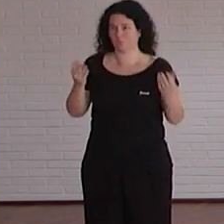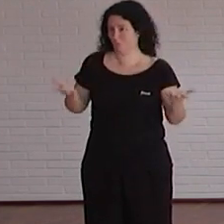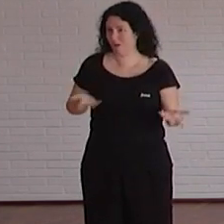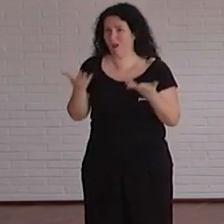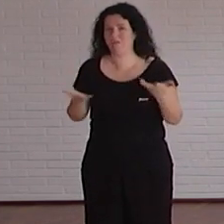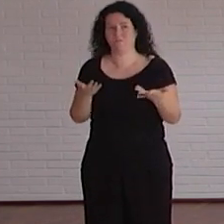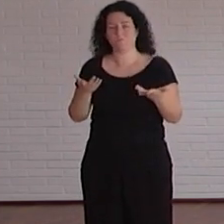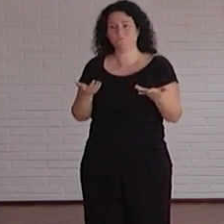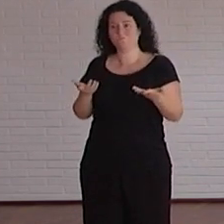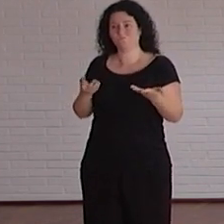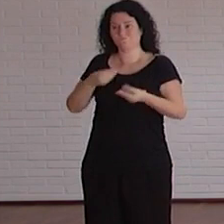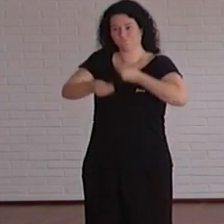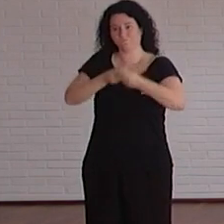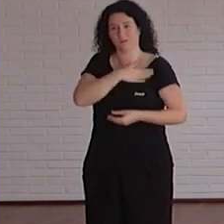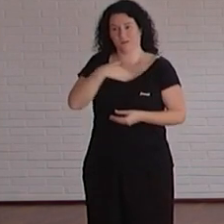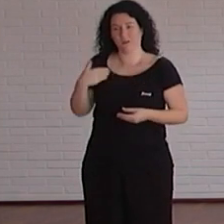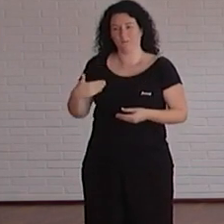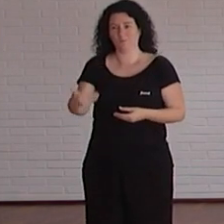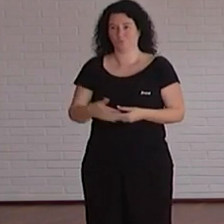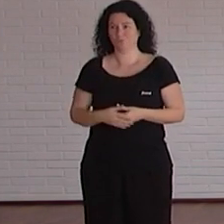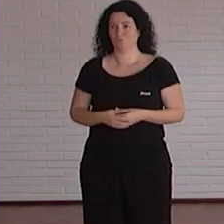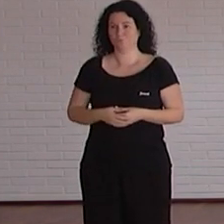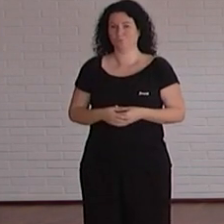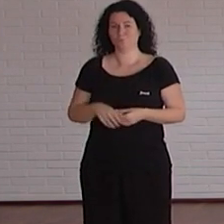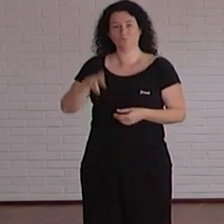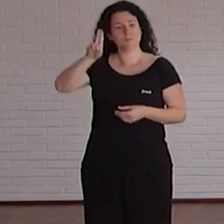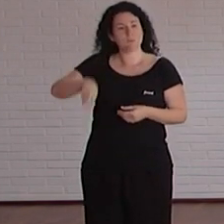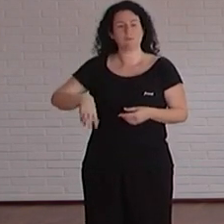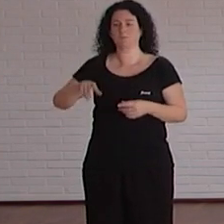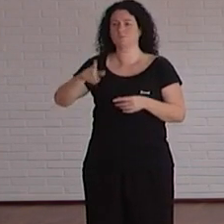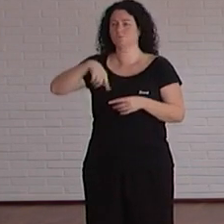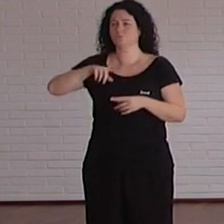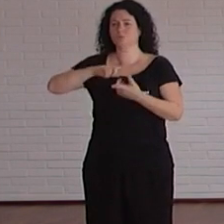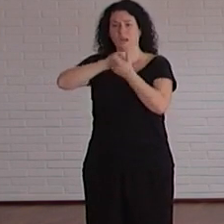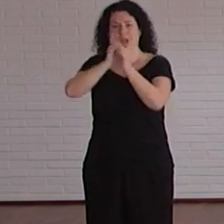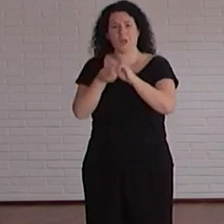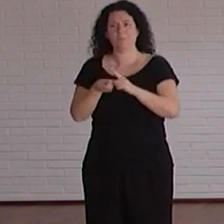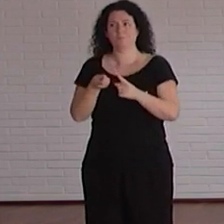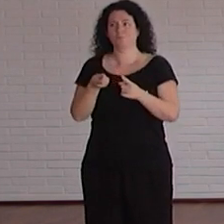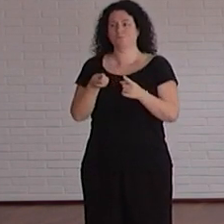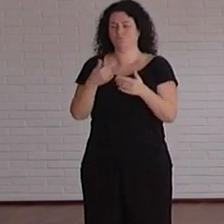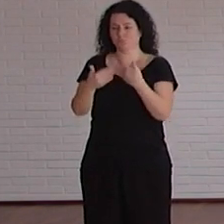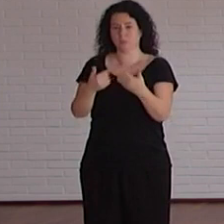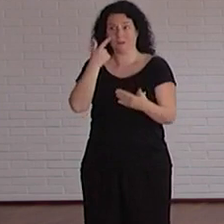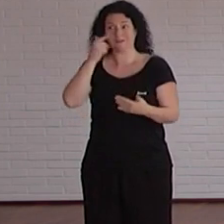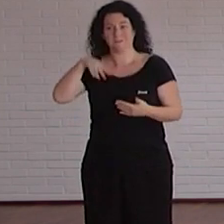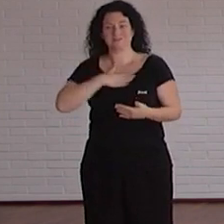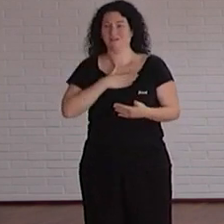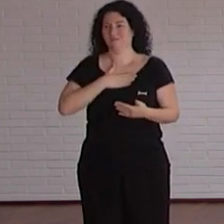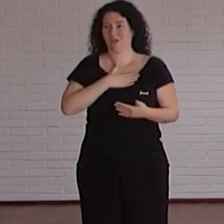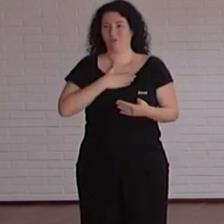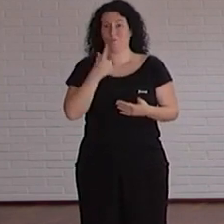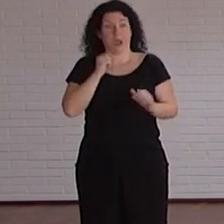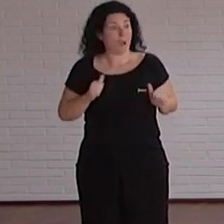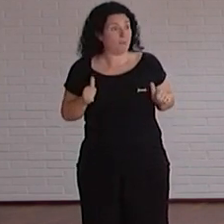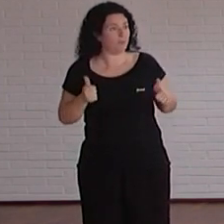luego también claro todos los cambios que hicimos o sea también una satisfacción personal cuando ves al principio cuando pasamos